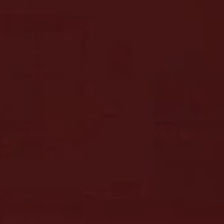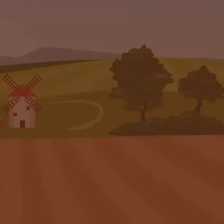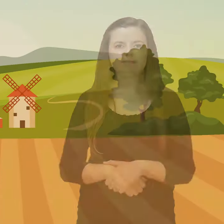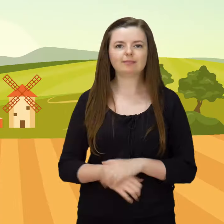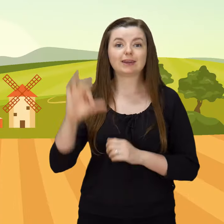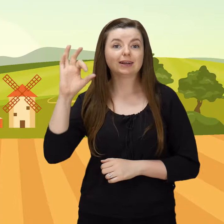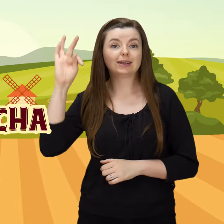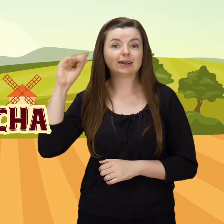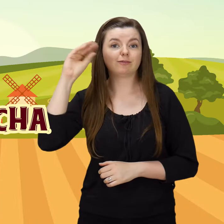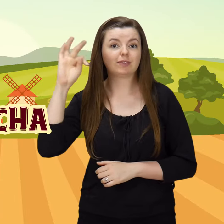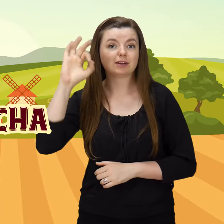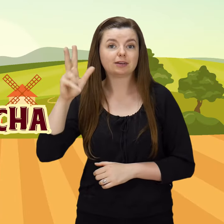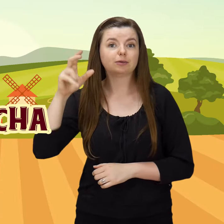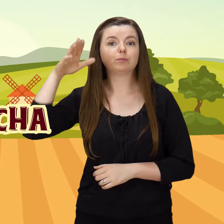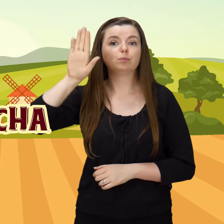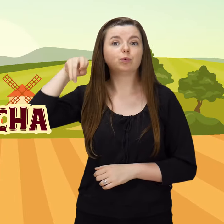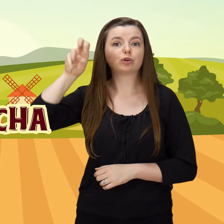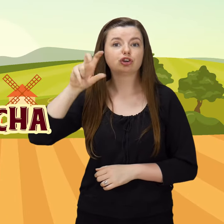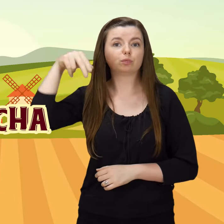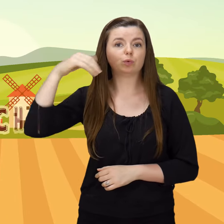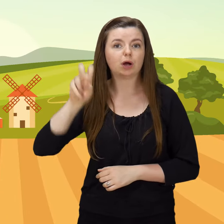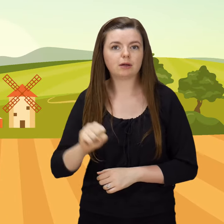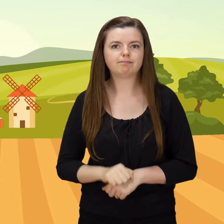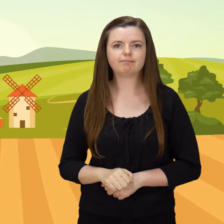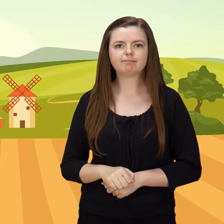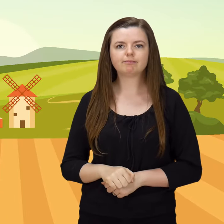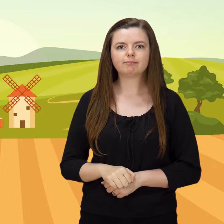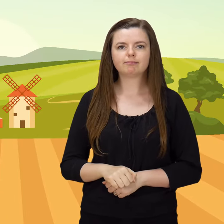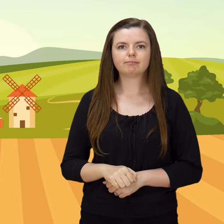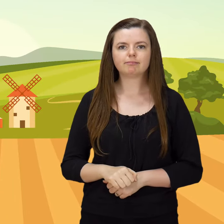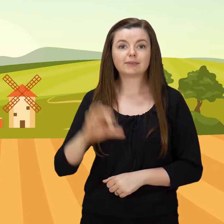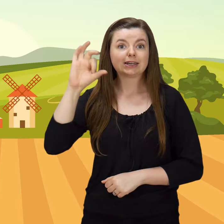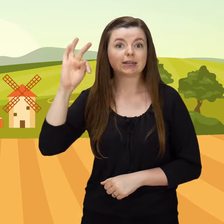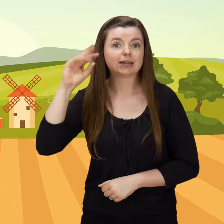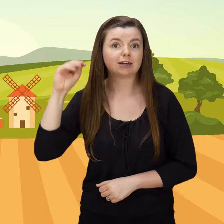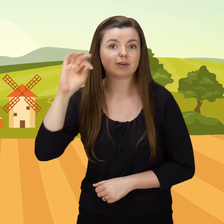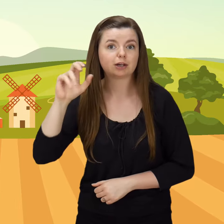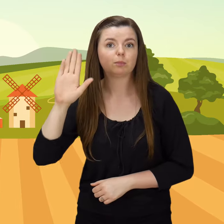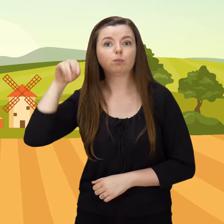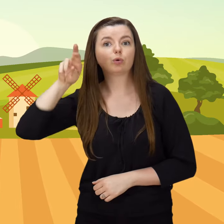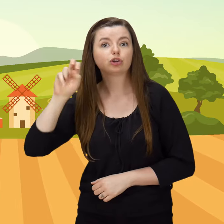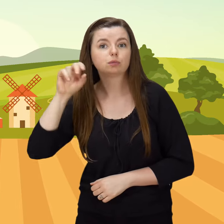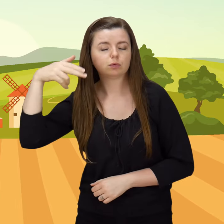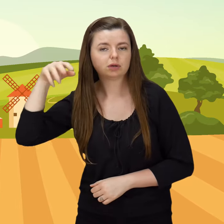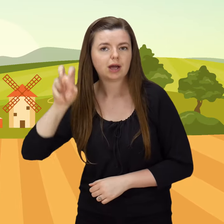Stefek Burczymucha O większego trudno